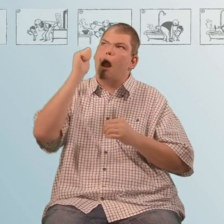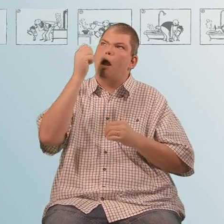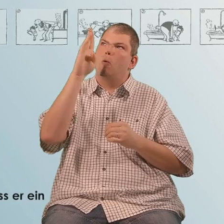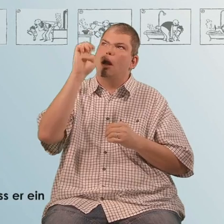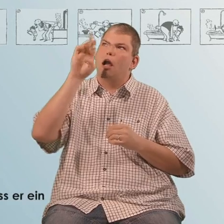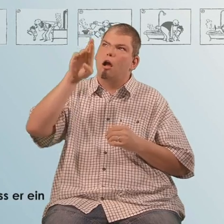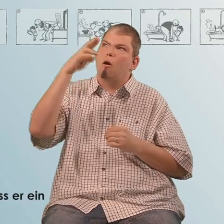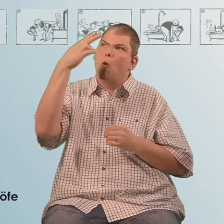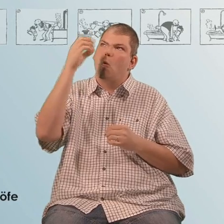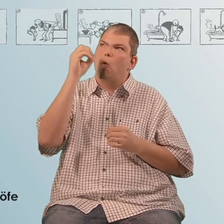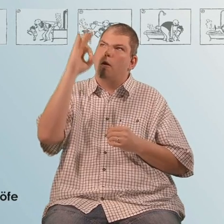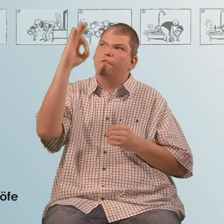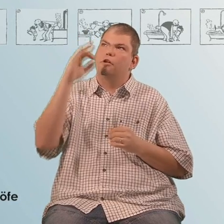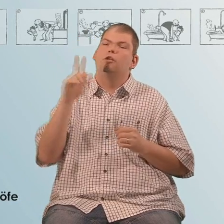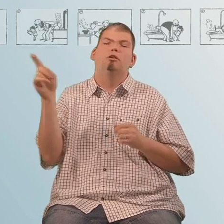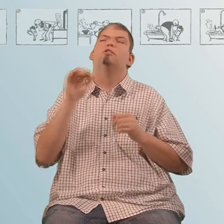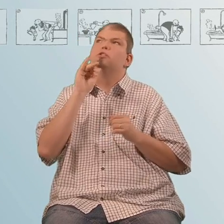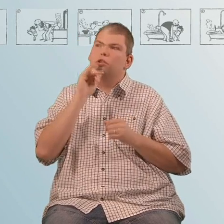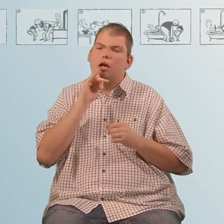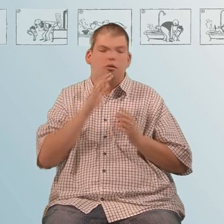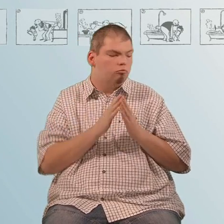Der erwidert, dass er ein Buch über Bauernhöfe haben möchte.